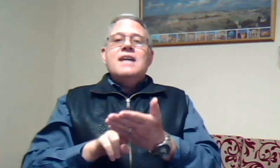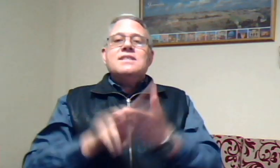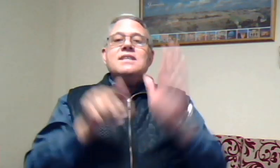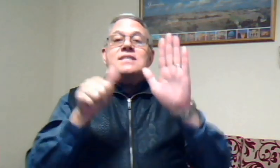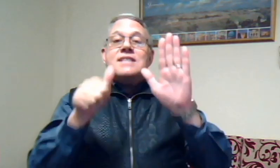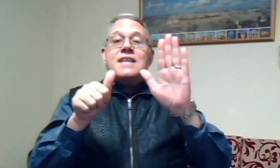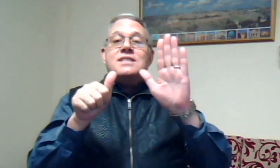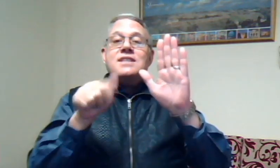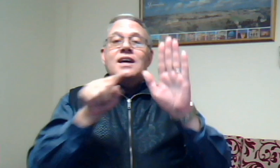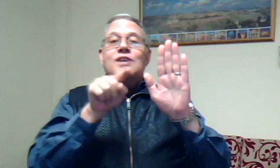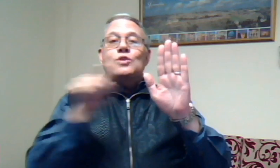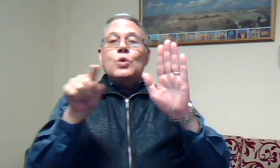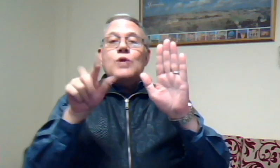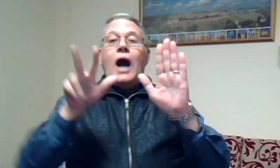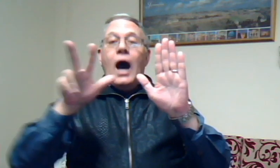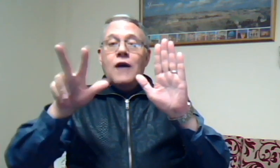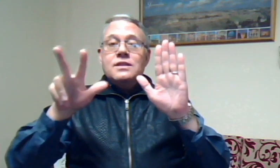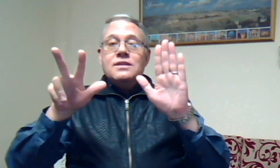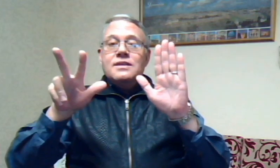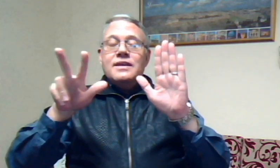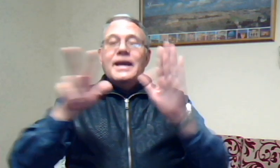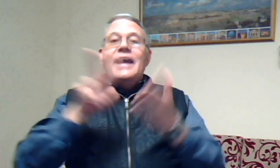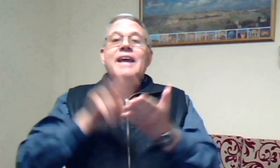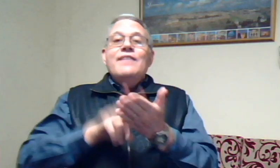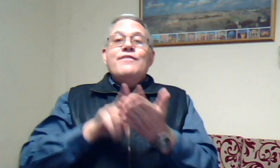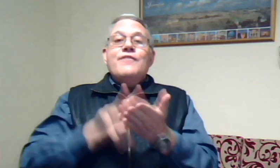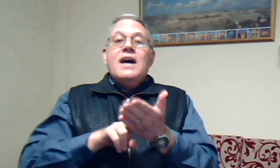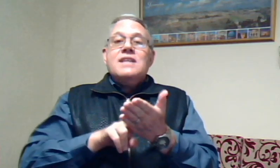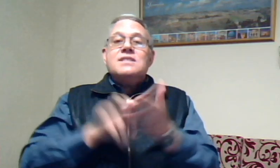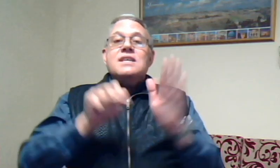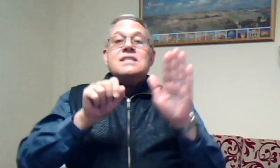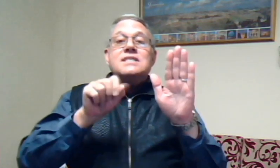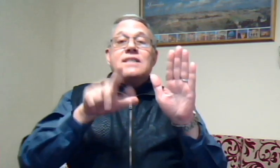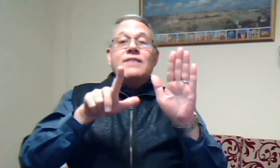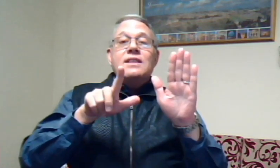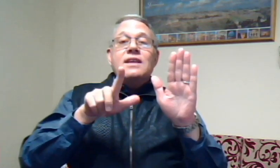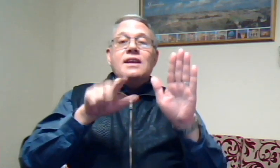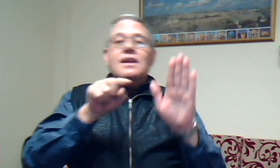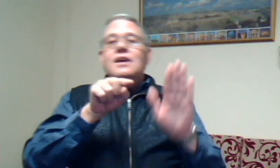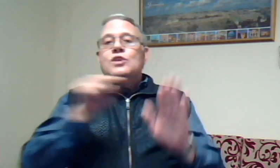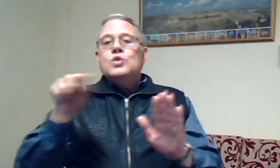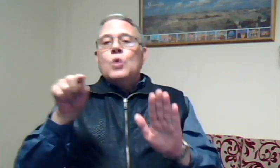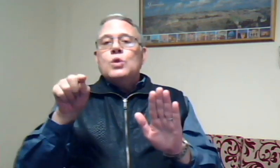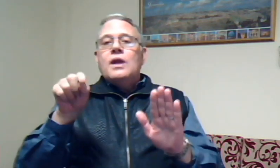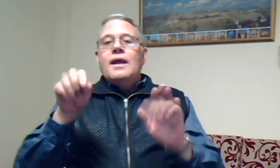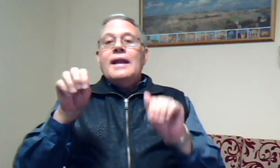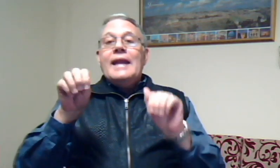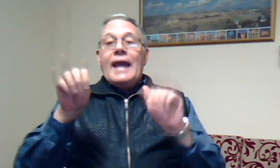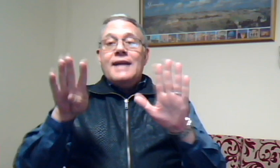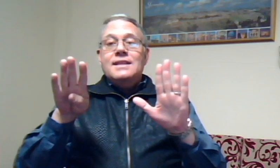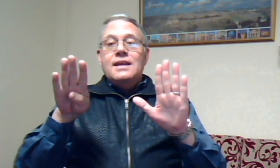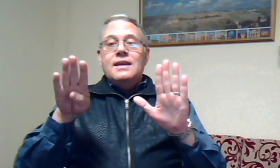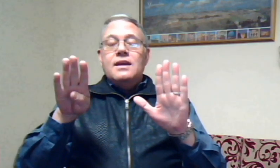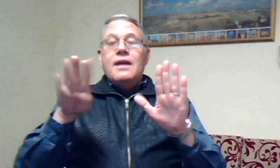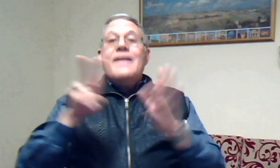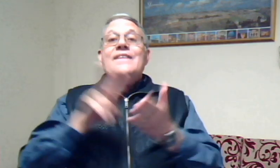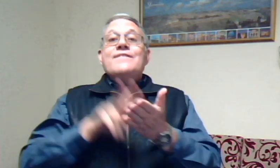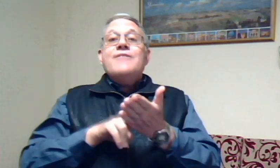6 tot 8 en vers 17 tot 19 vers